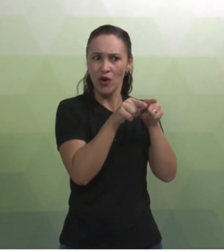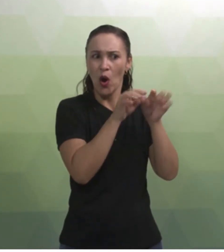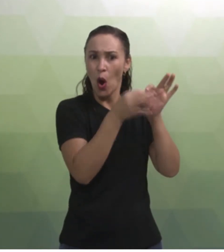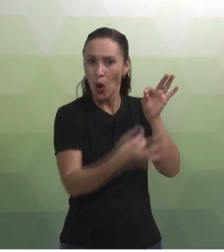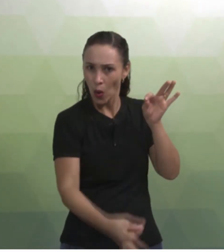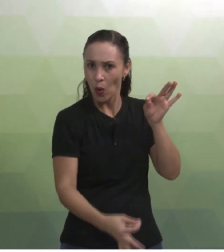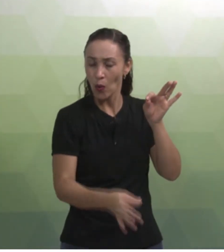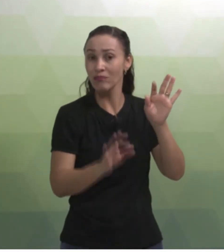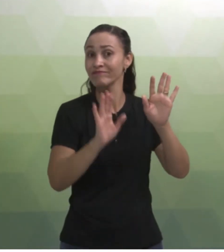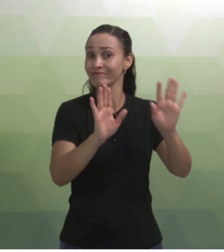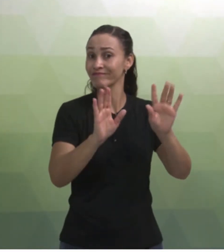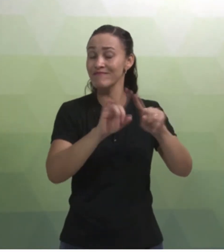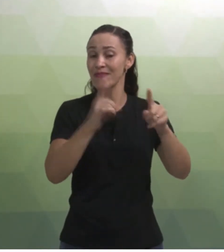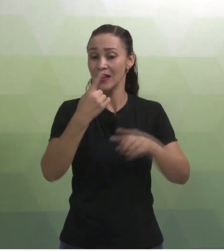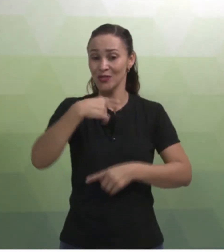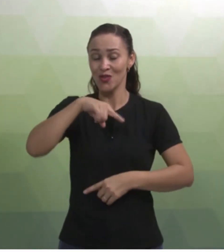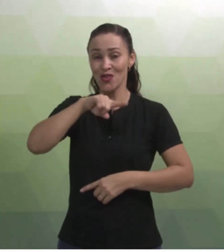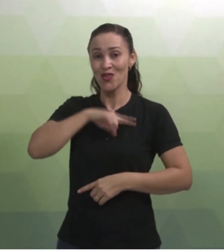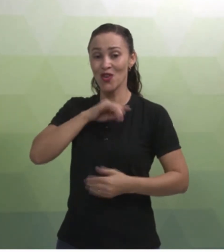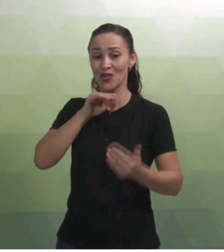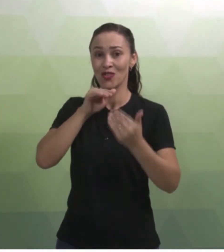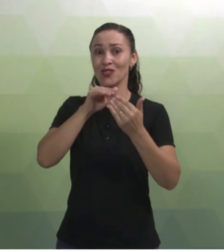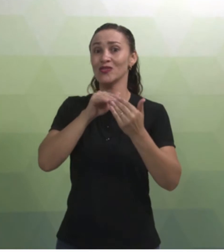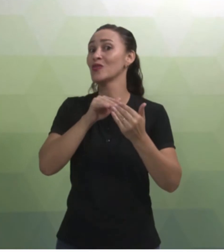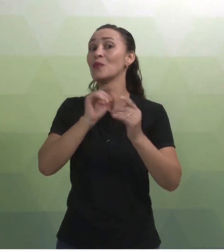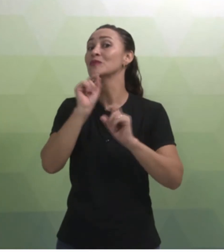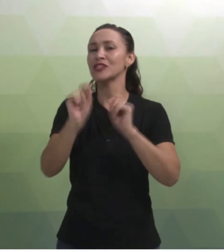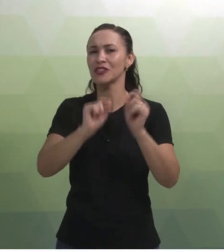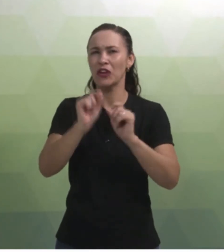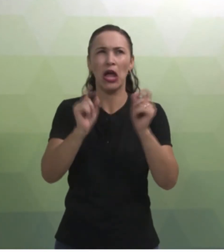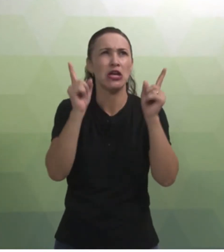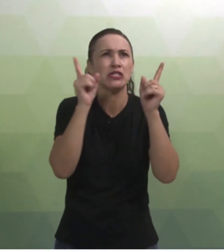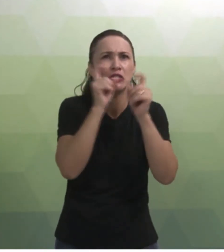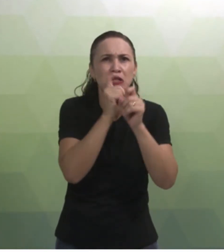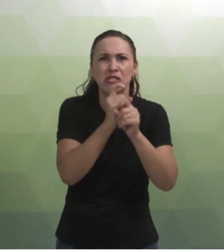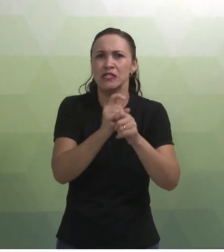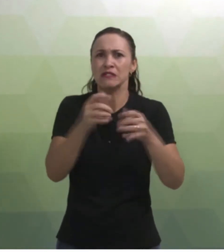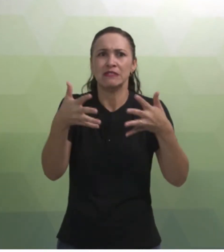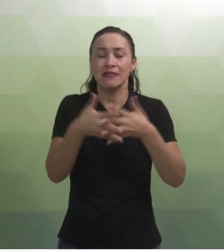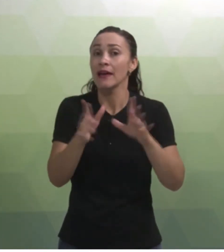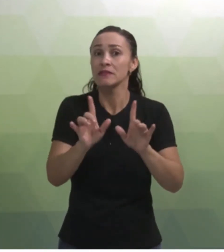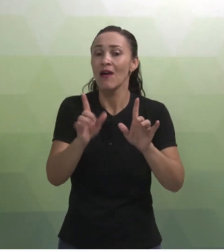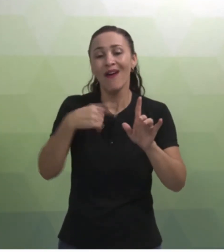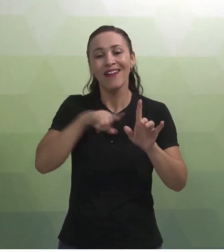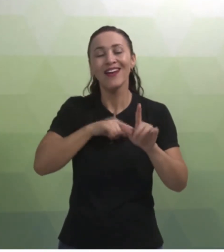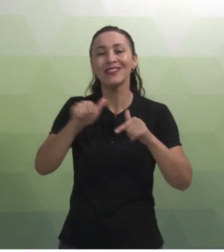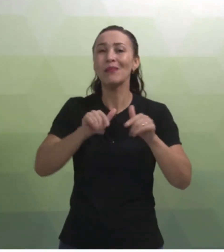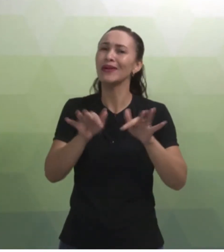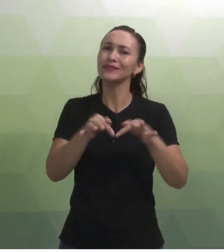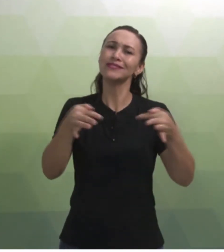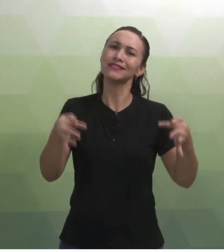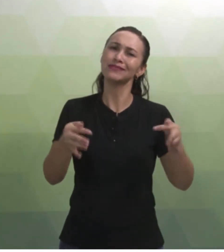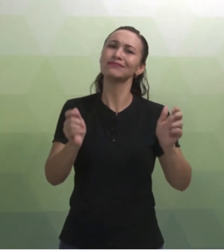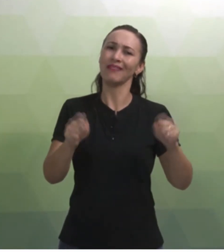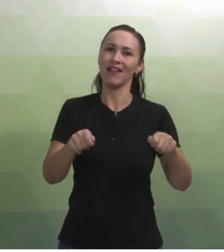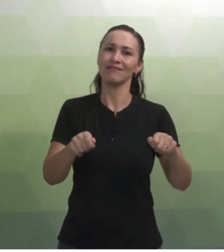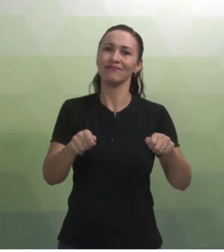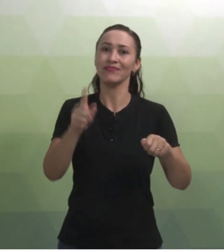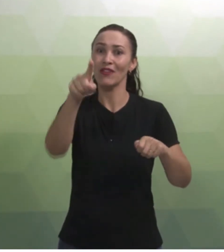foco não é um trabalho muito difícil, complexo, complicado, é trabalho mais simples, você pode fazer o desenvolvimento de forma breve.